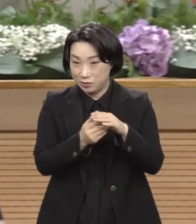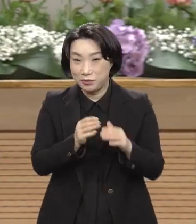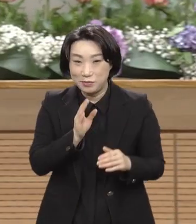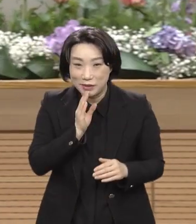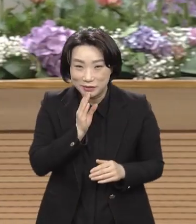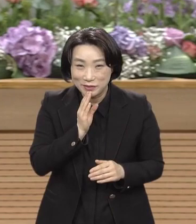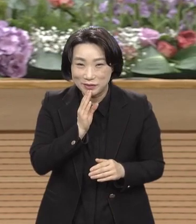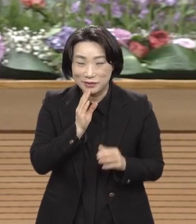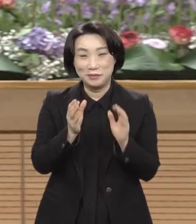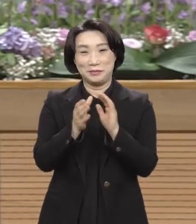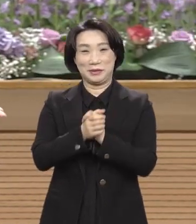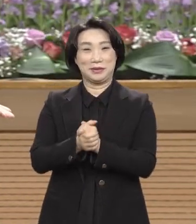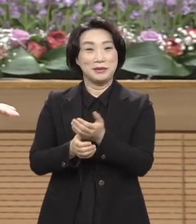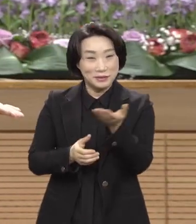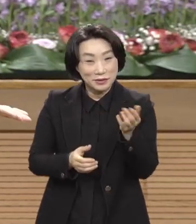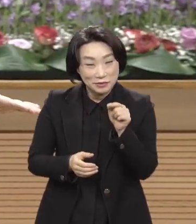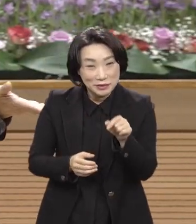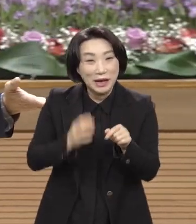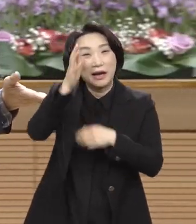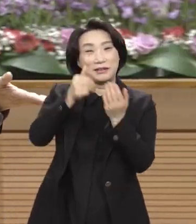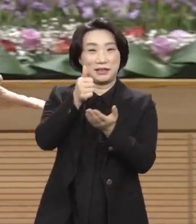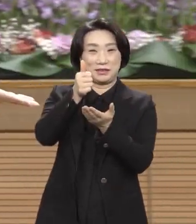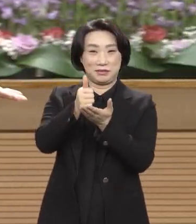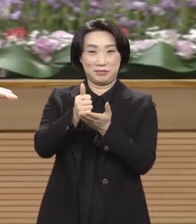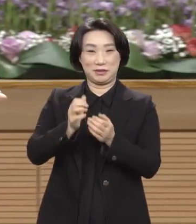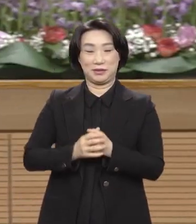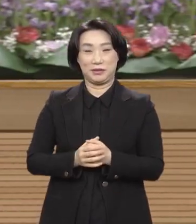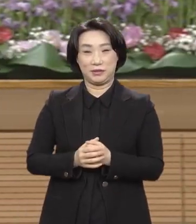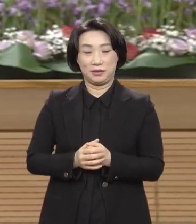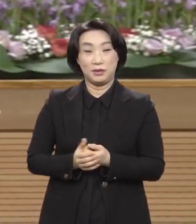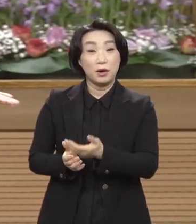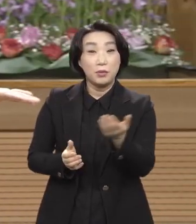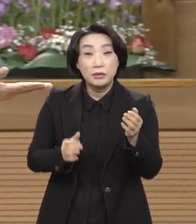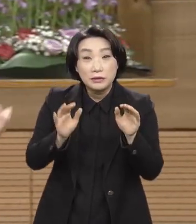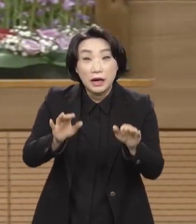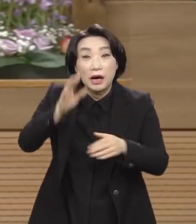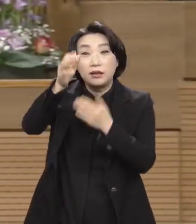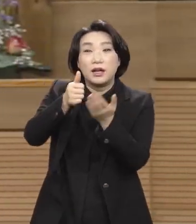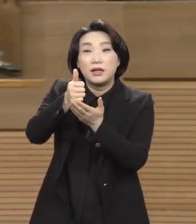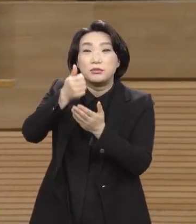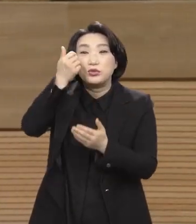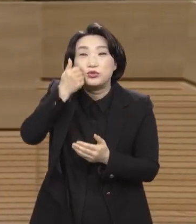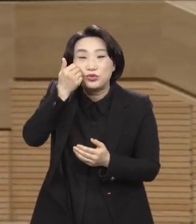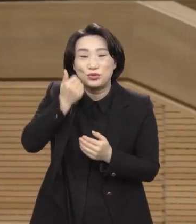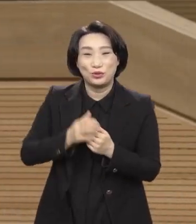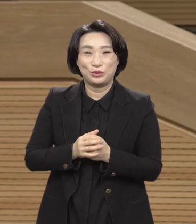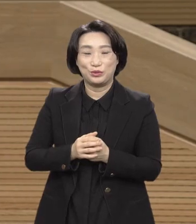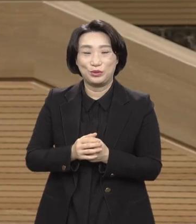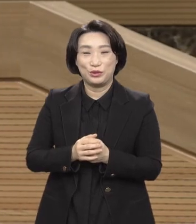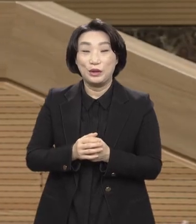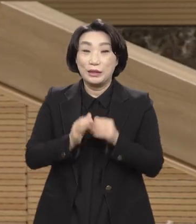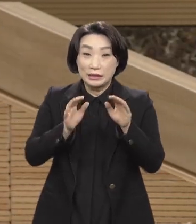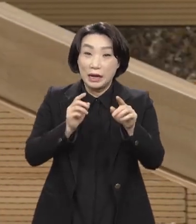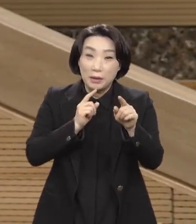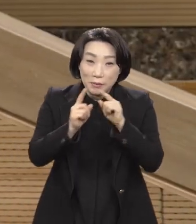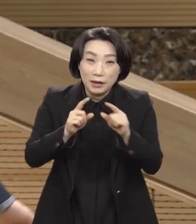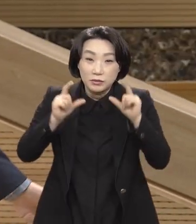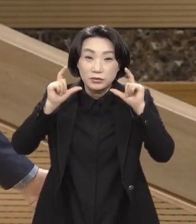이런 분이요. 그러니까 이분은 이빨 심으시면 안 되는